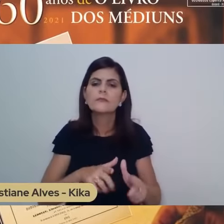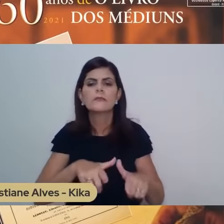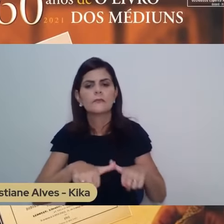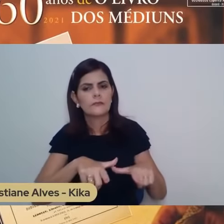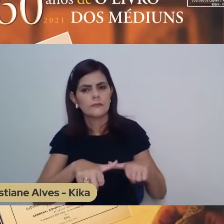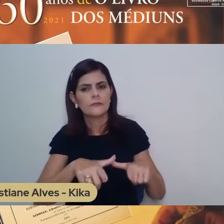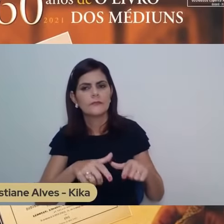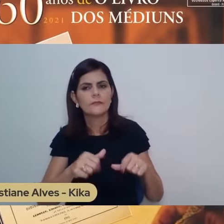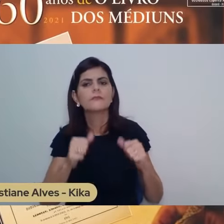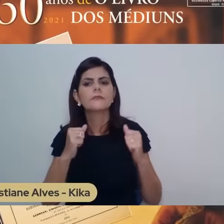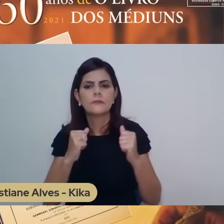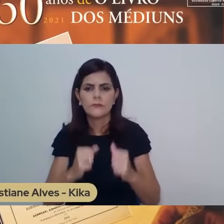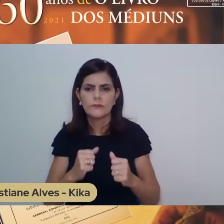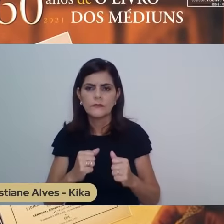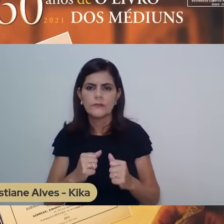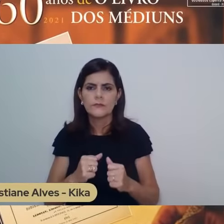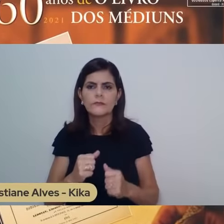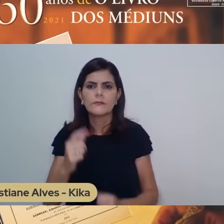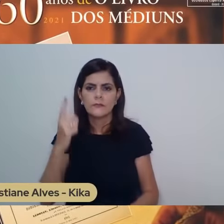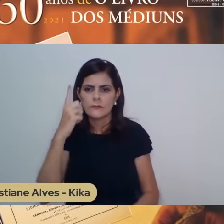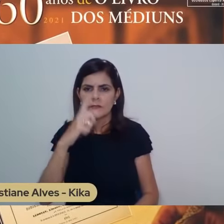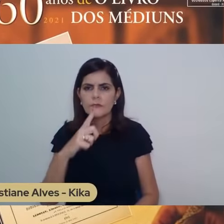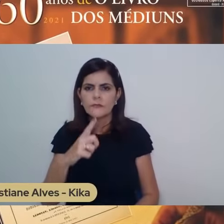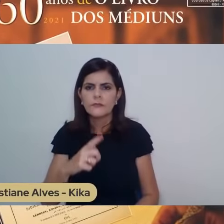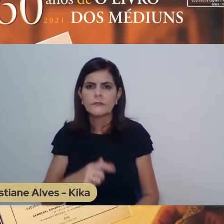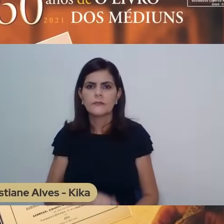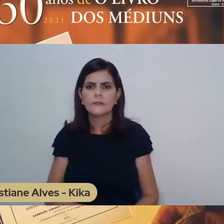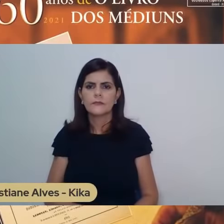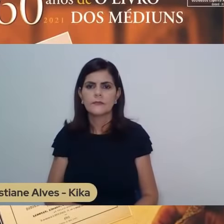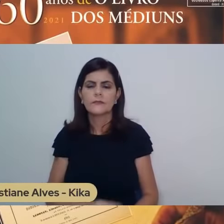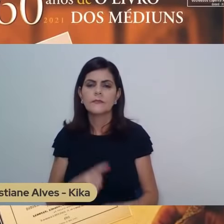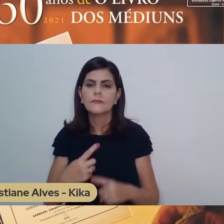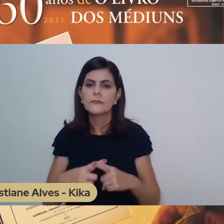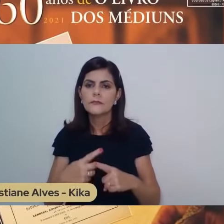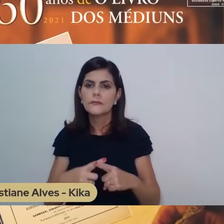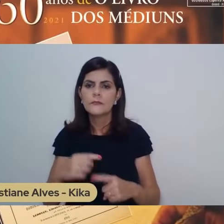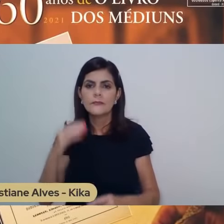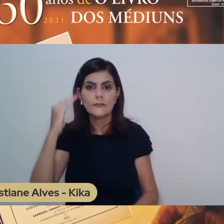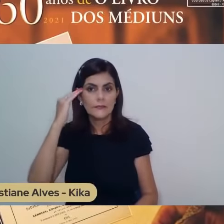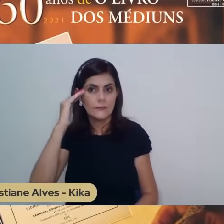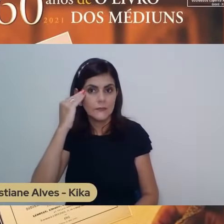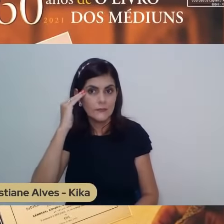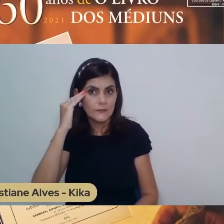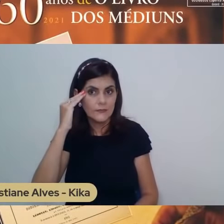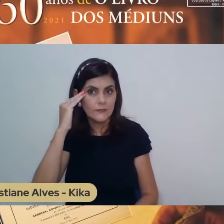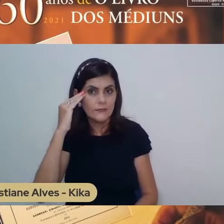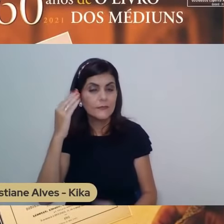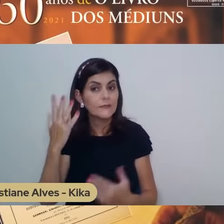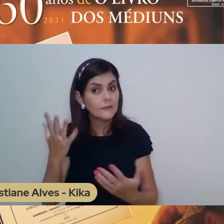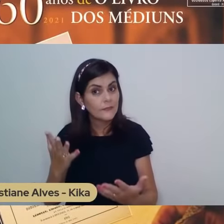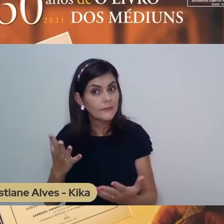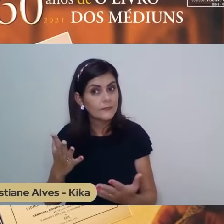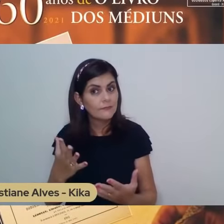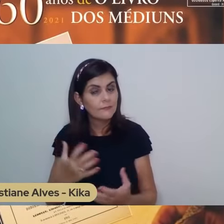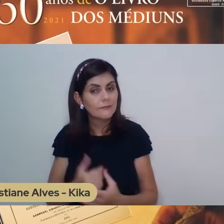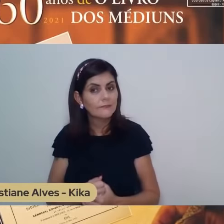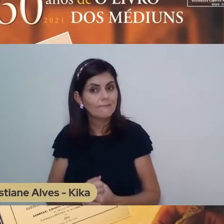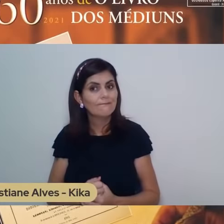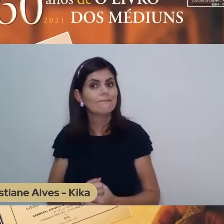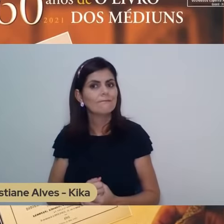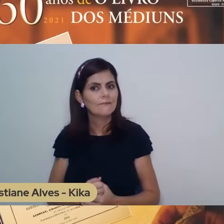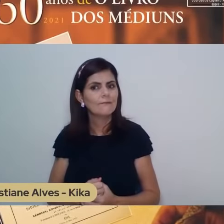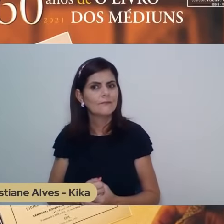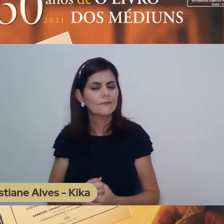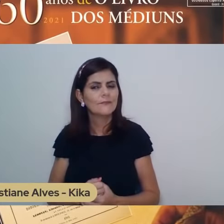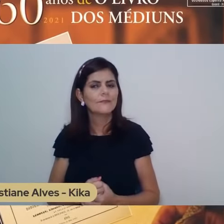porque um dia haverão de me compreender. E enquanto esse auxílio, essa compreensão não vier da parte deles, isso é teste, é